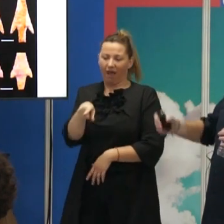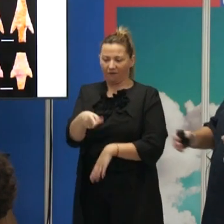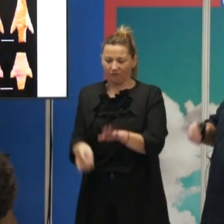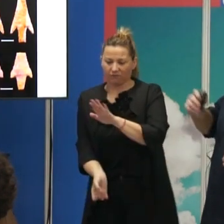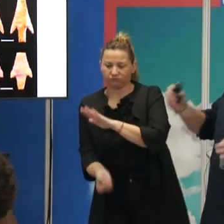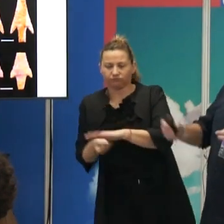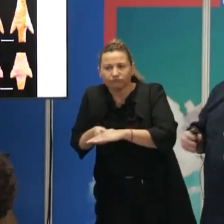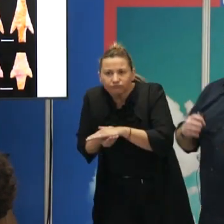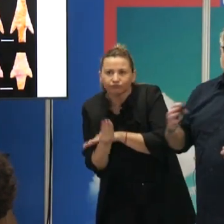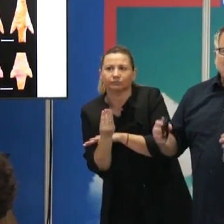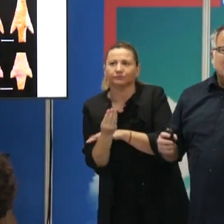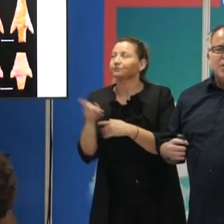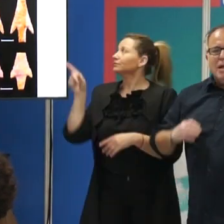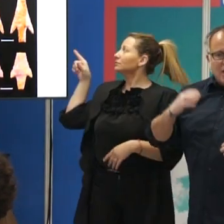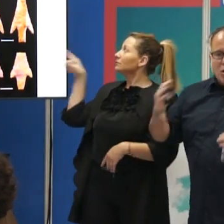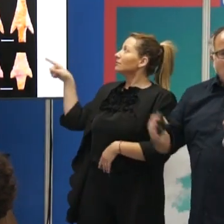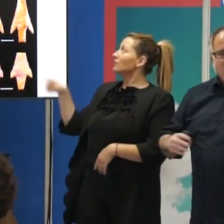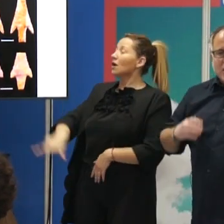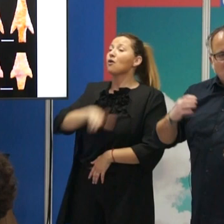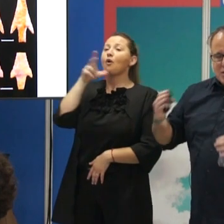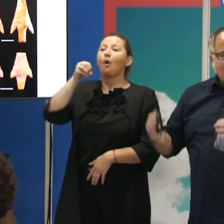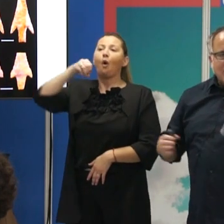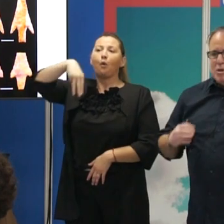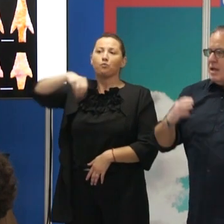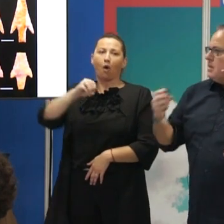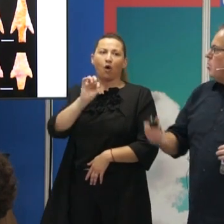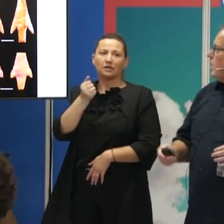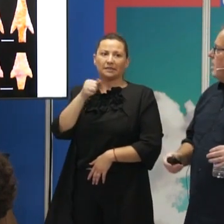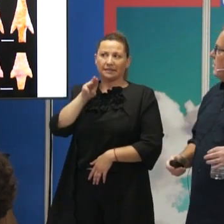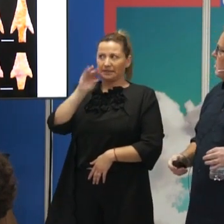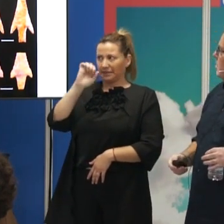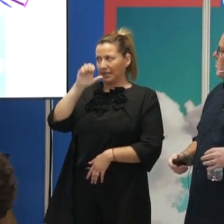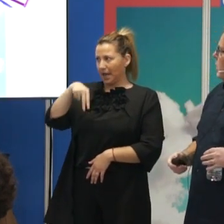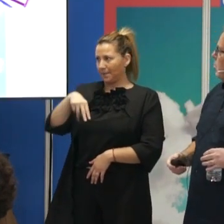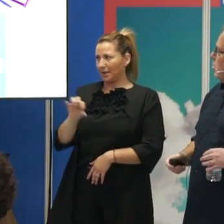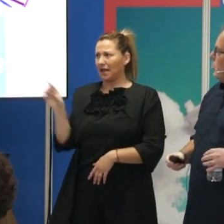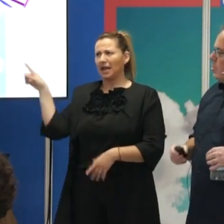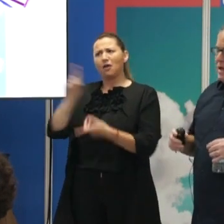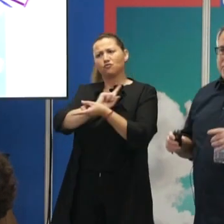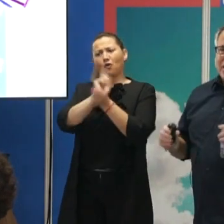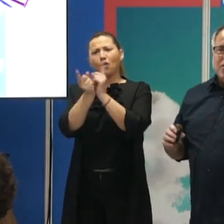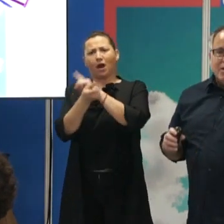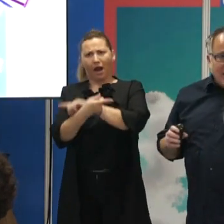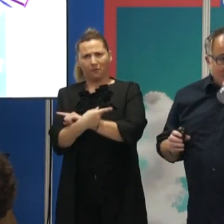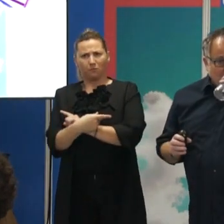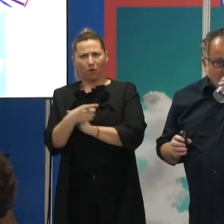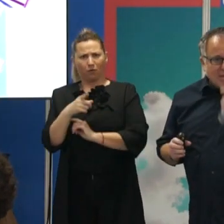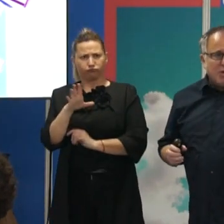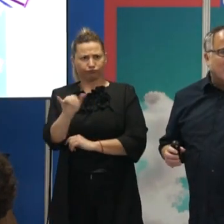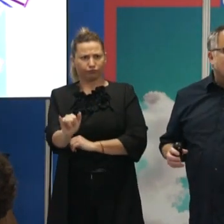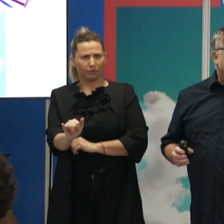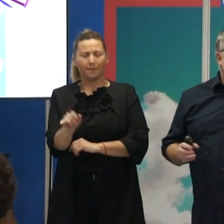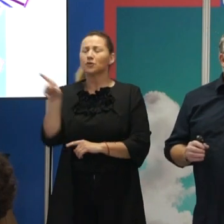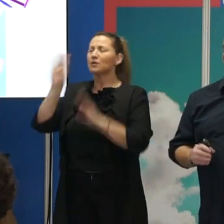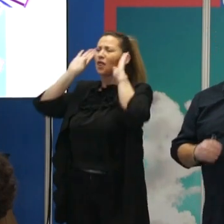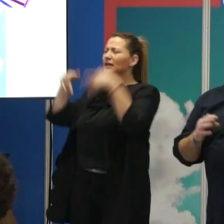Bueno, el homo sapiens supuso unos cambios también tecnológicos y cambios en la simbología, pero me quiero centrar en esto, que